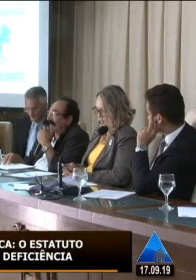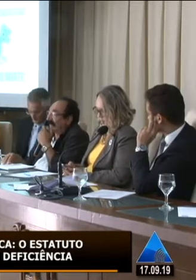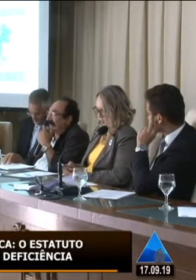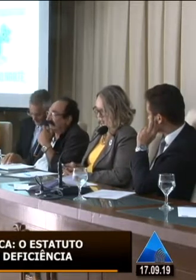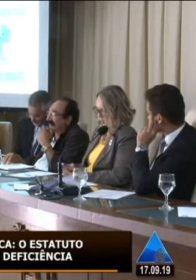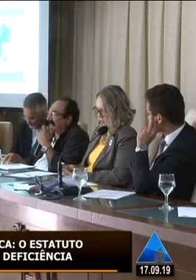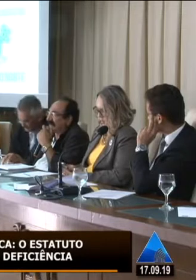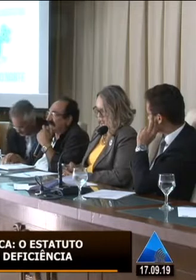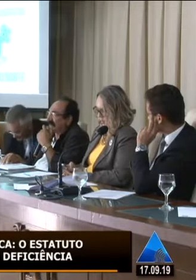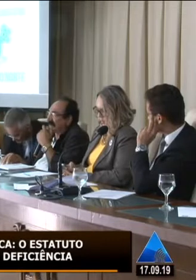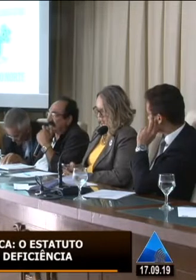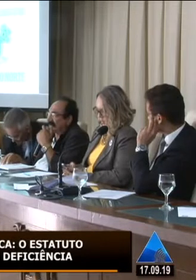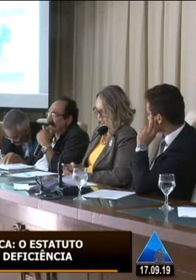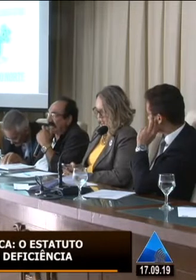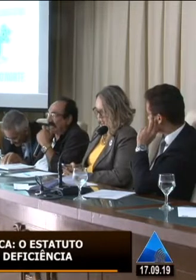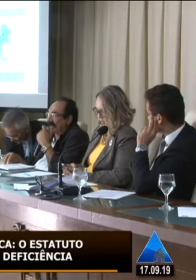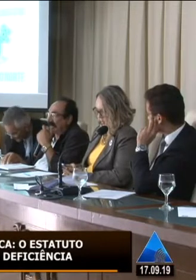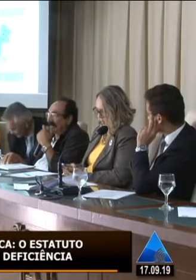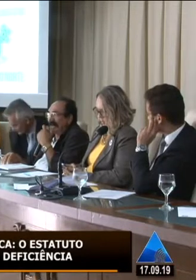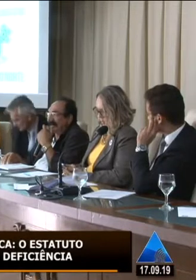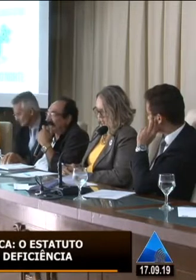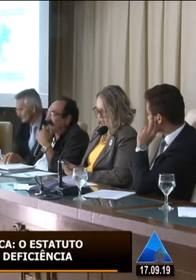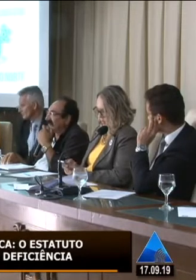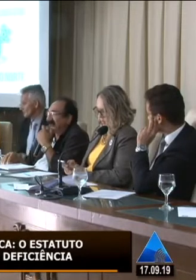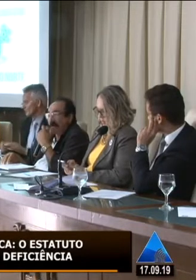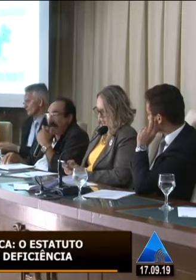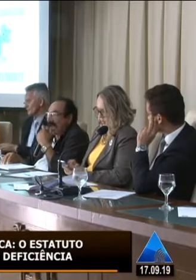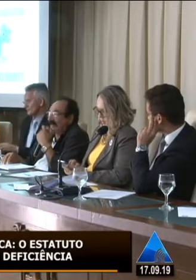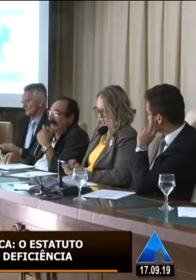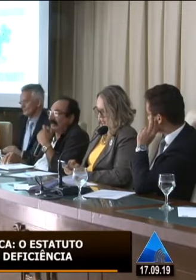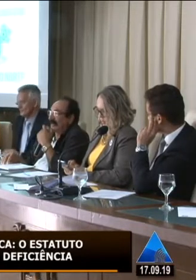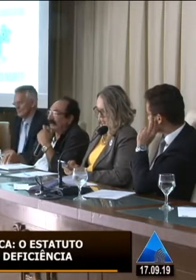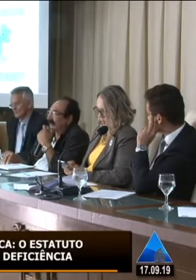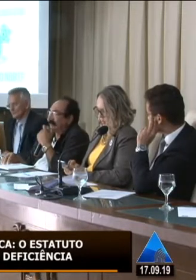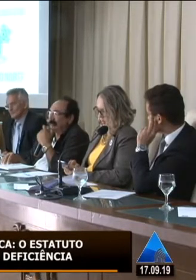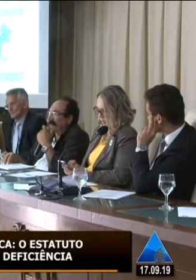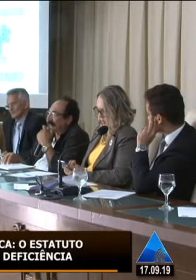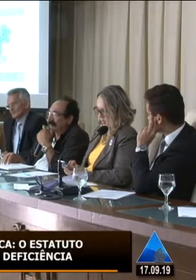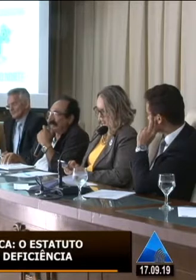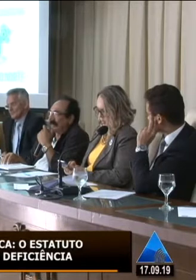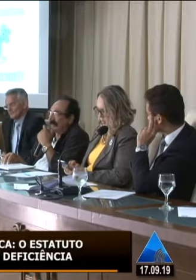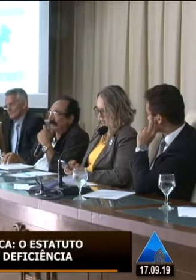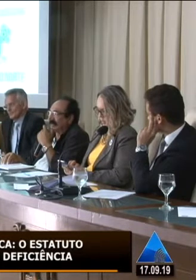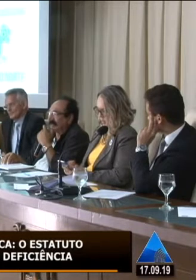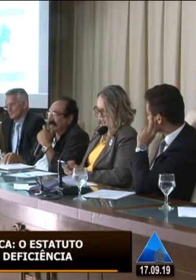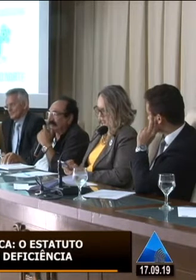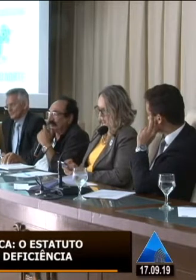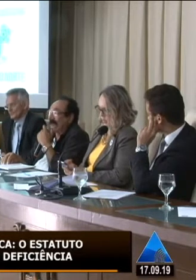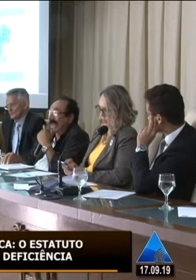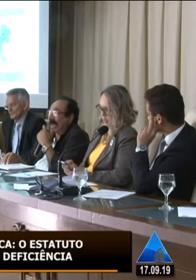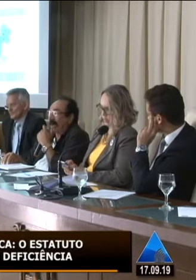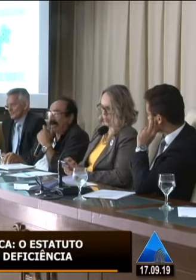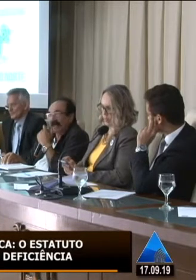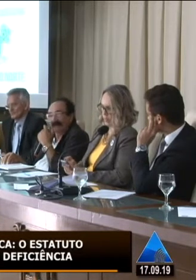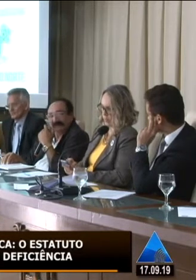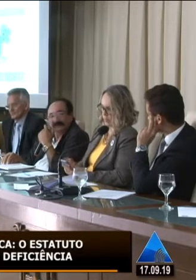27,86%. E a tendência não é, esse número não é diminuir. A tendência desse número